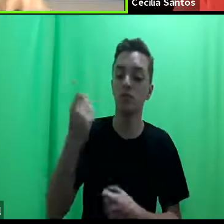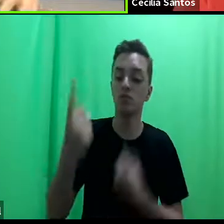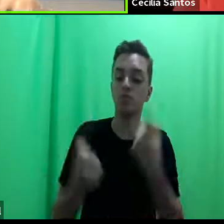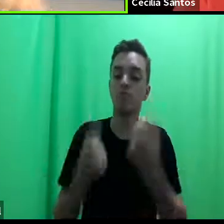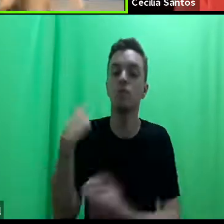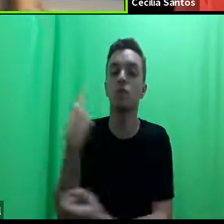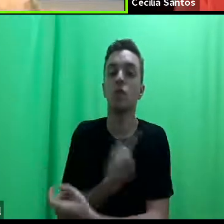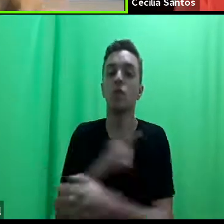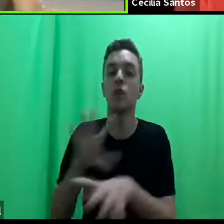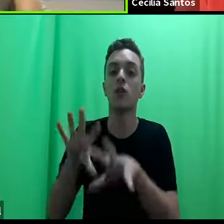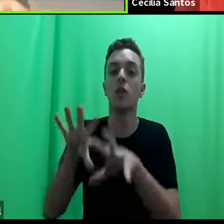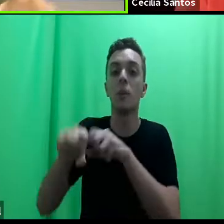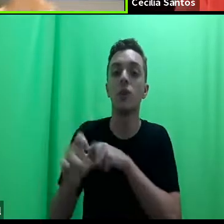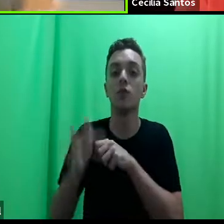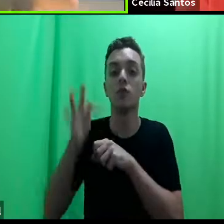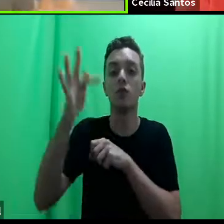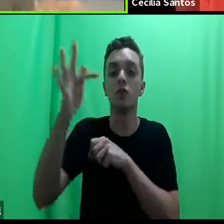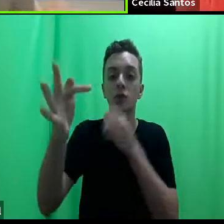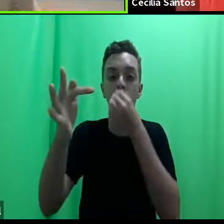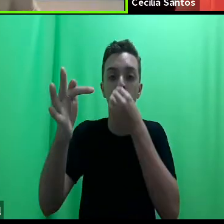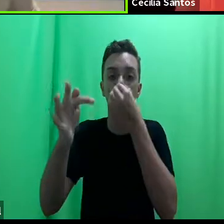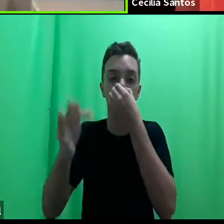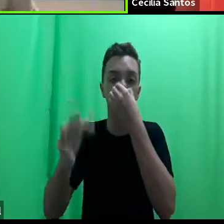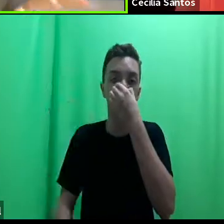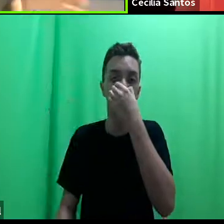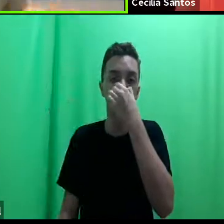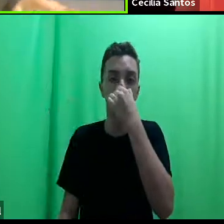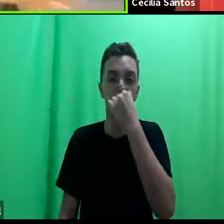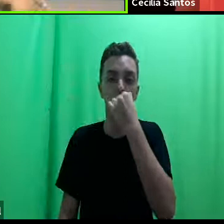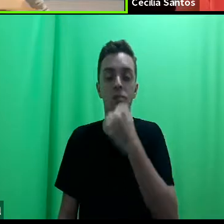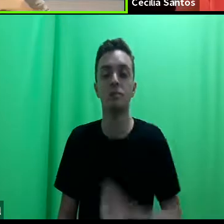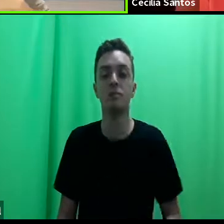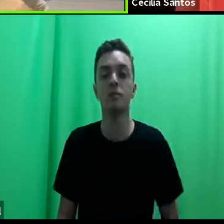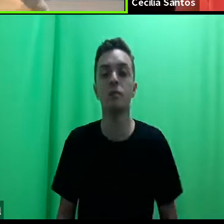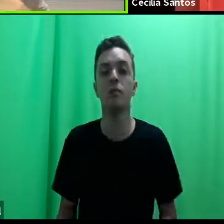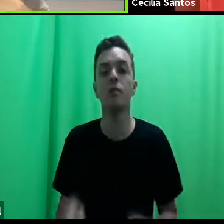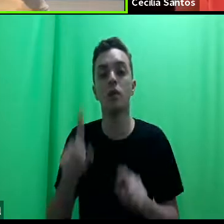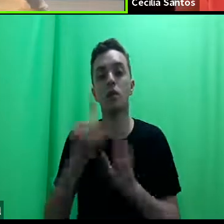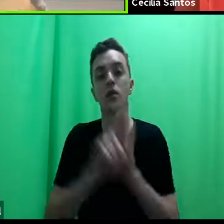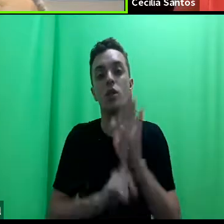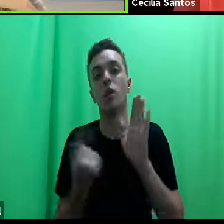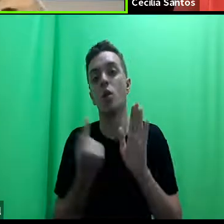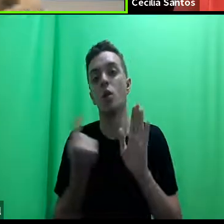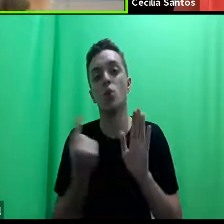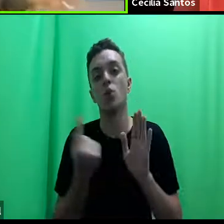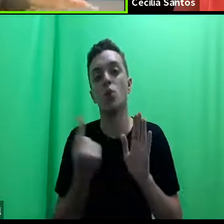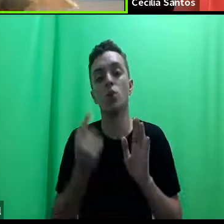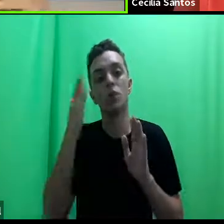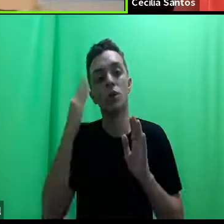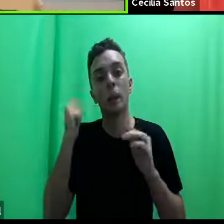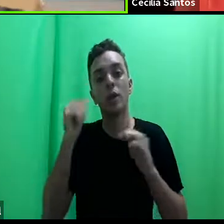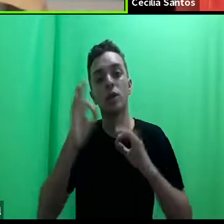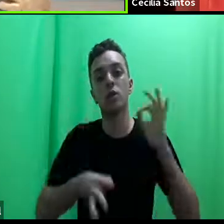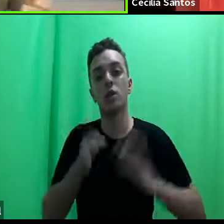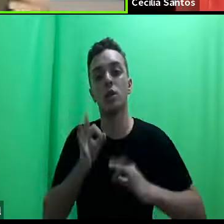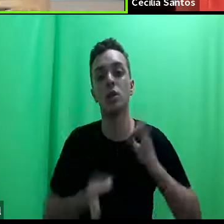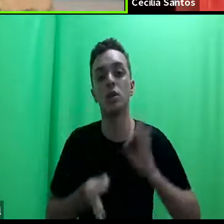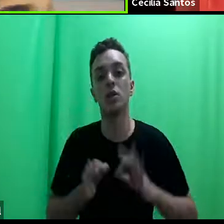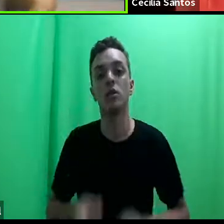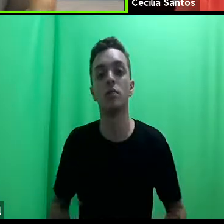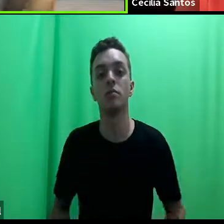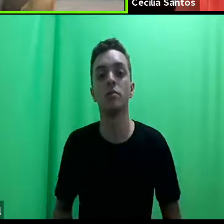esses profissionais para serem aqueles que sabem dizer sobre o direito, que o direito não é o único saber jurídico, descentralizar o direito, então,